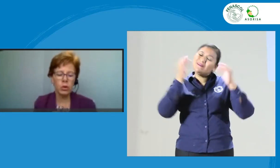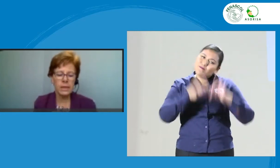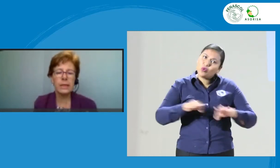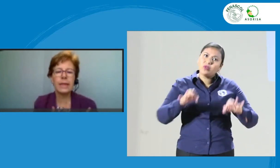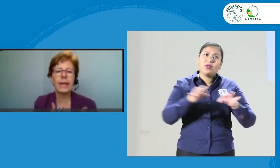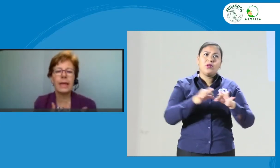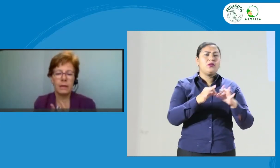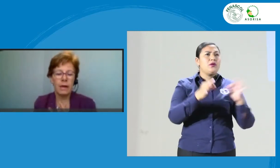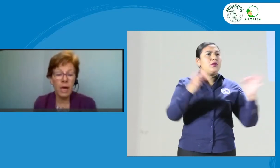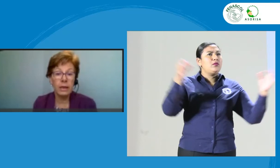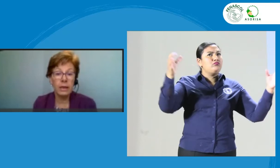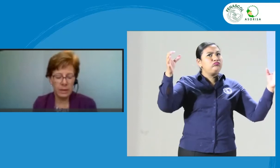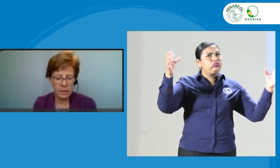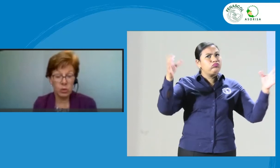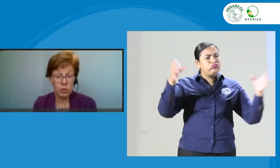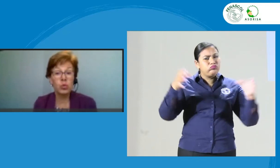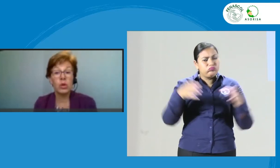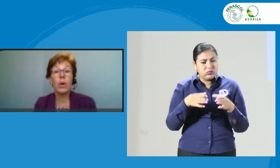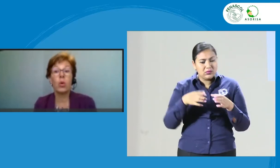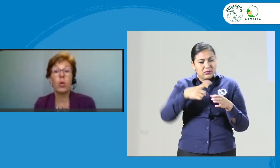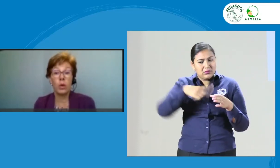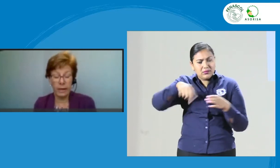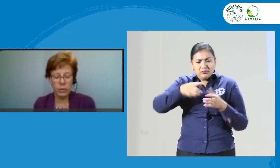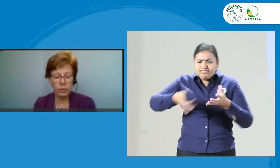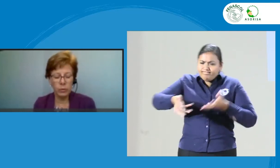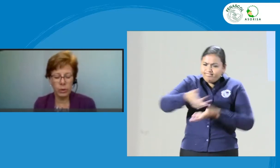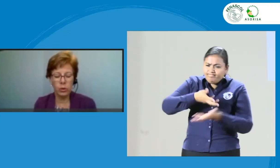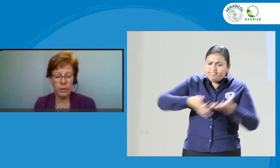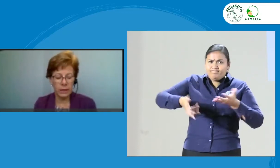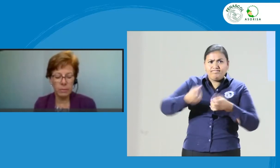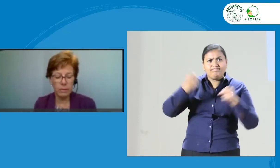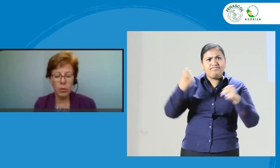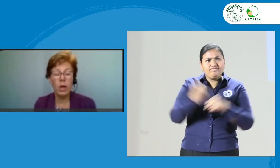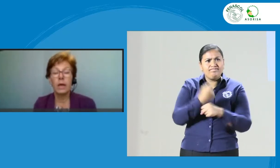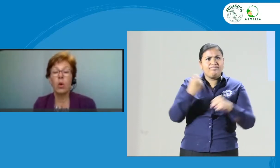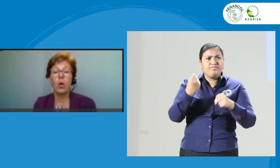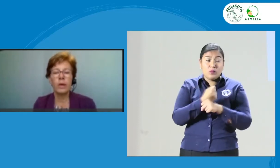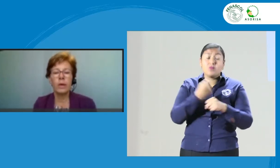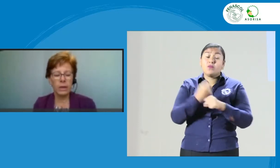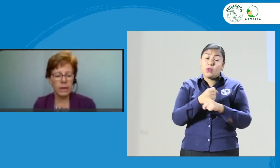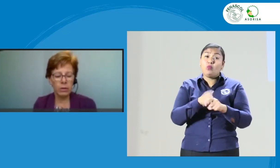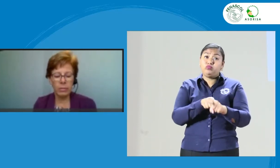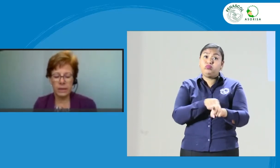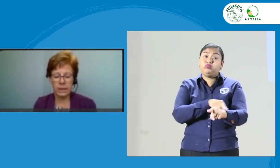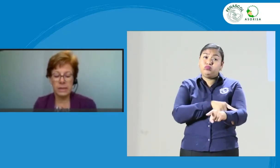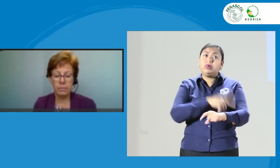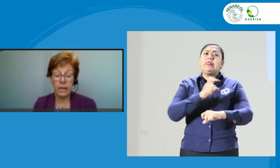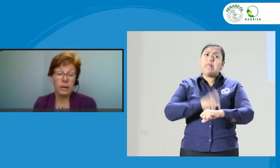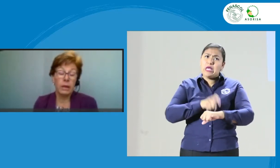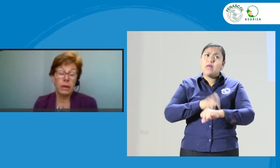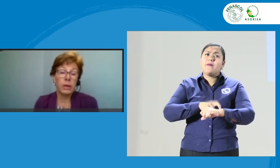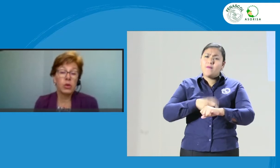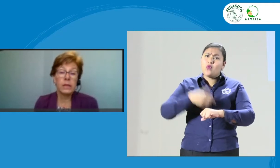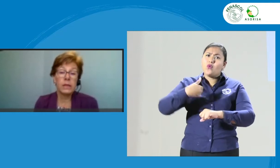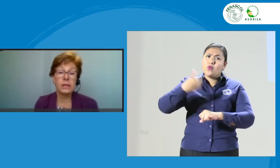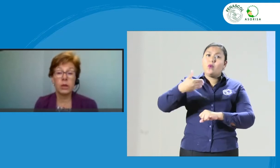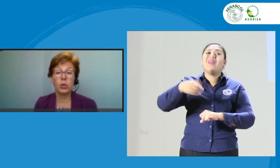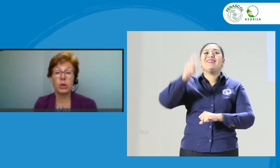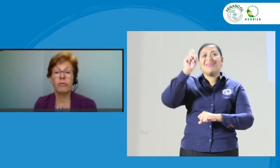que trabajen en eso. Es un trabajo largo, puede tomar tiempo. Obviamente deben participar personas del sector de